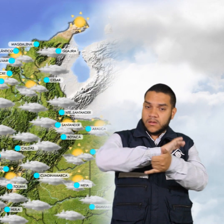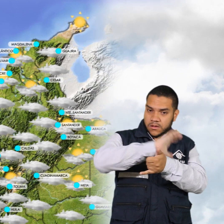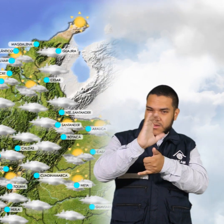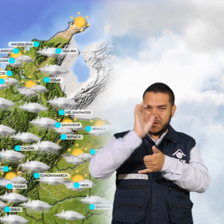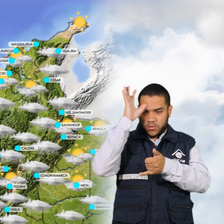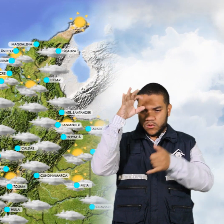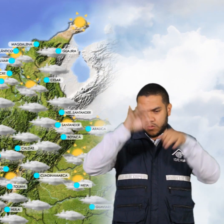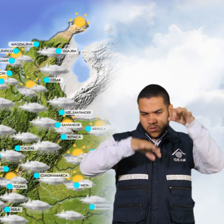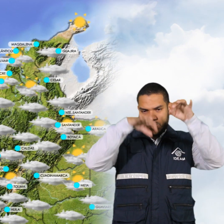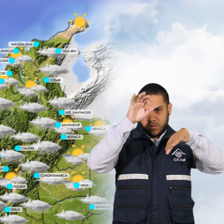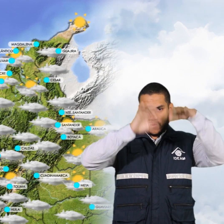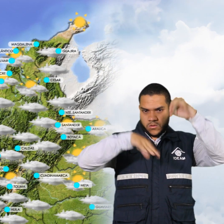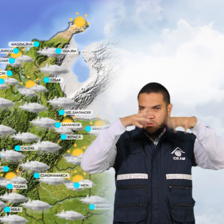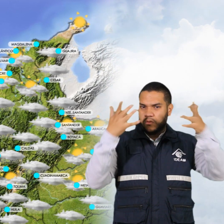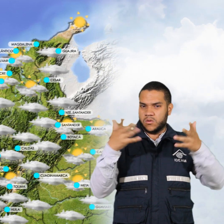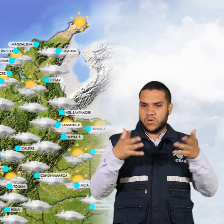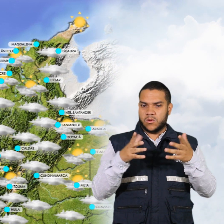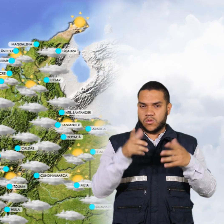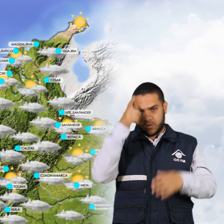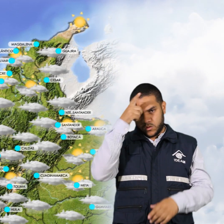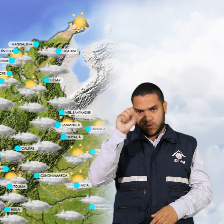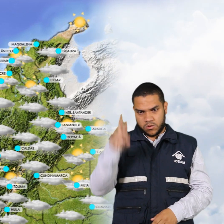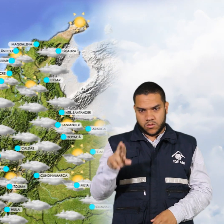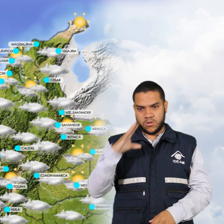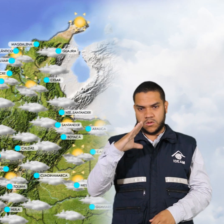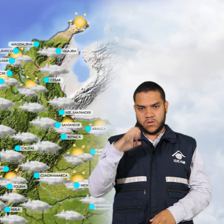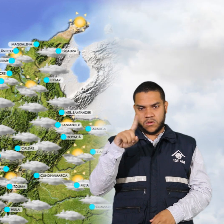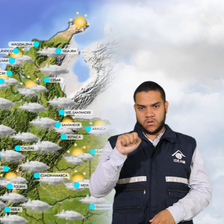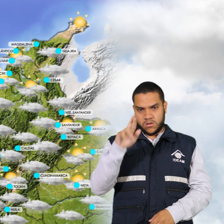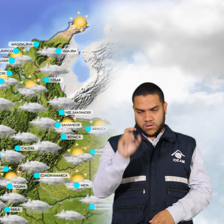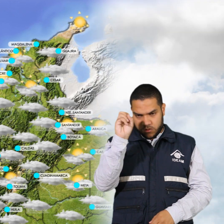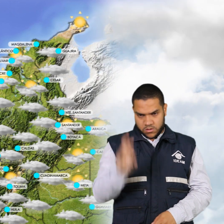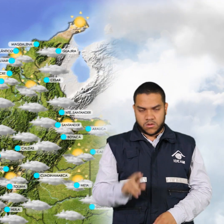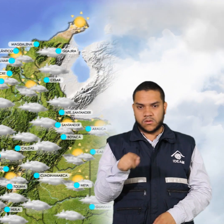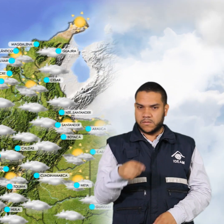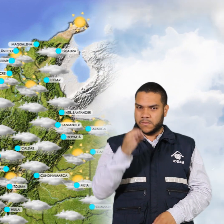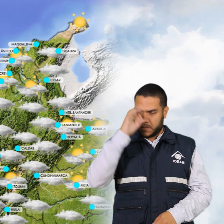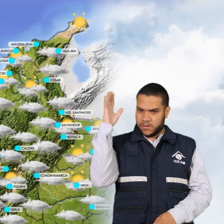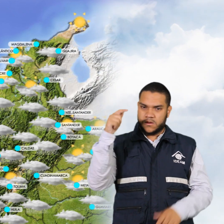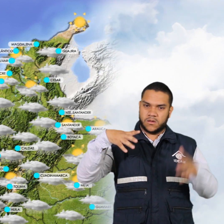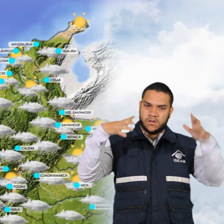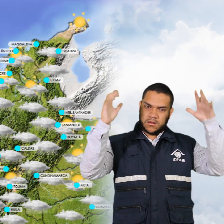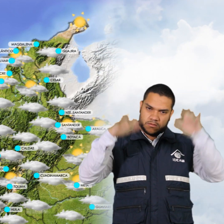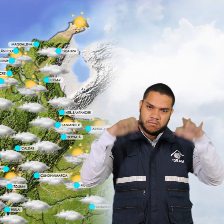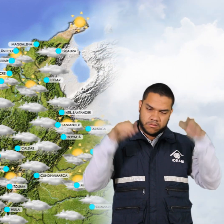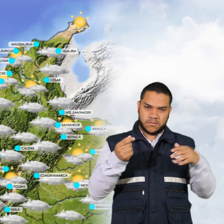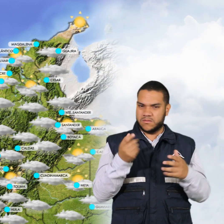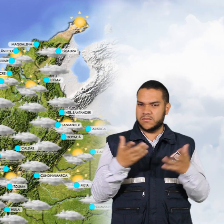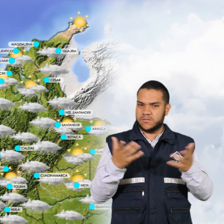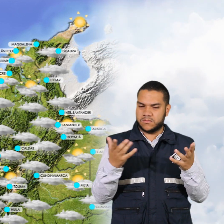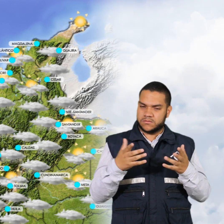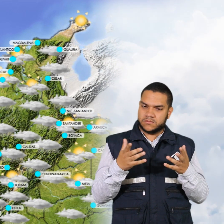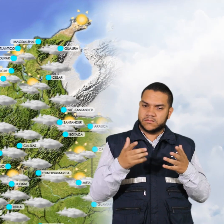algunas lloviznas en sectores del sur de Córdoba y en el sur de César. No descartamos algunas precipitaciones ligeras en la Sierra Nevada de Santa